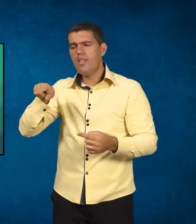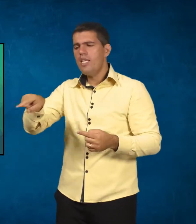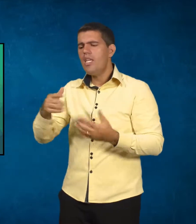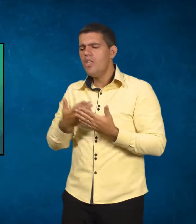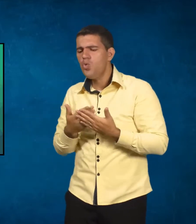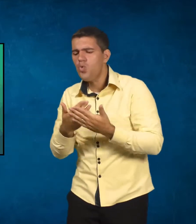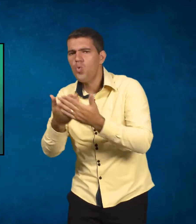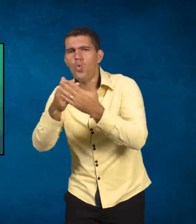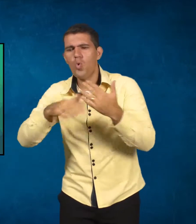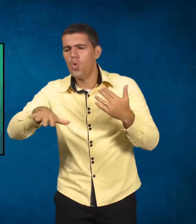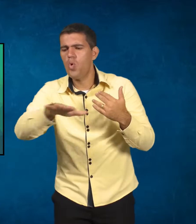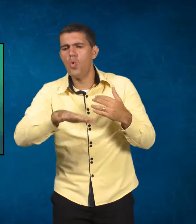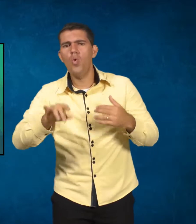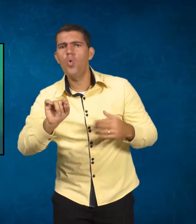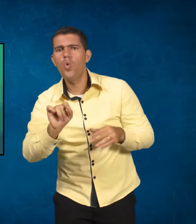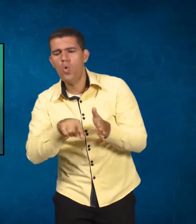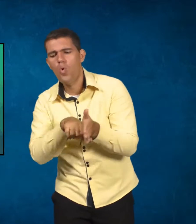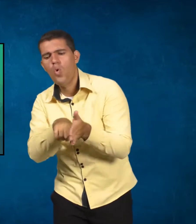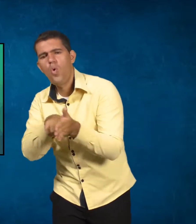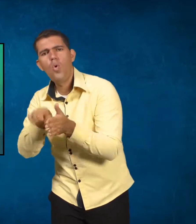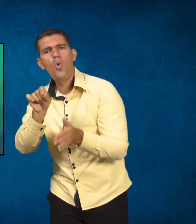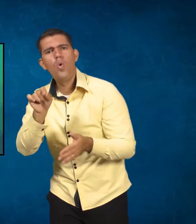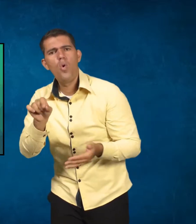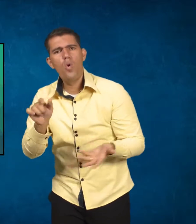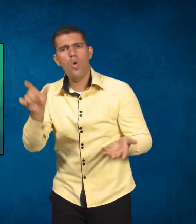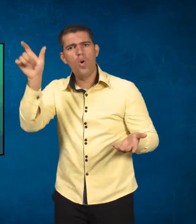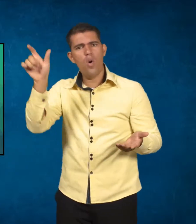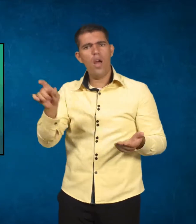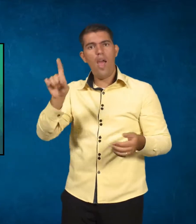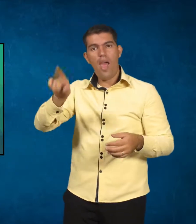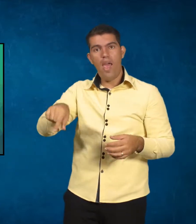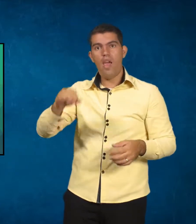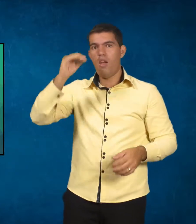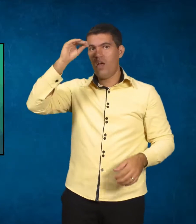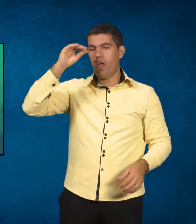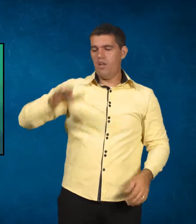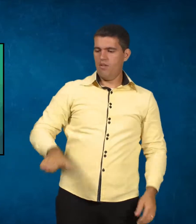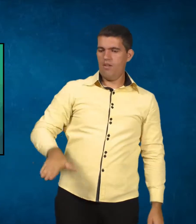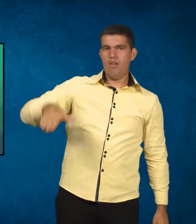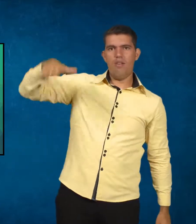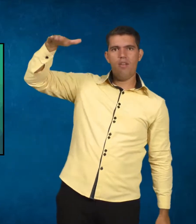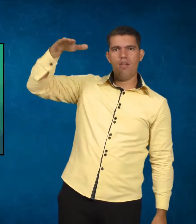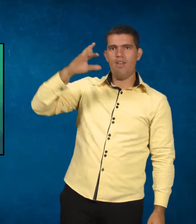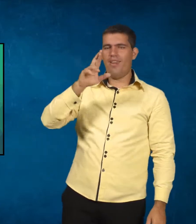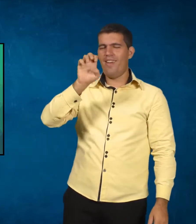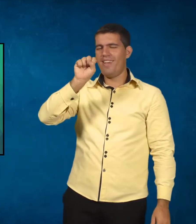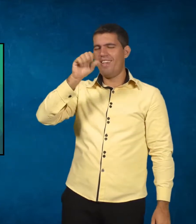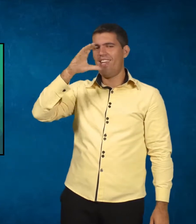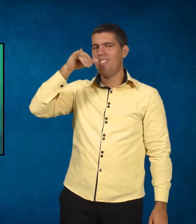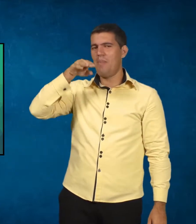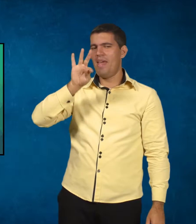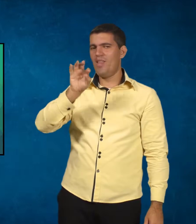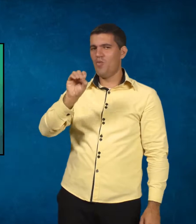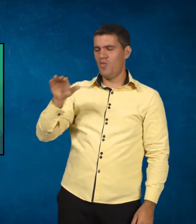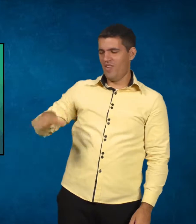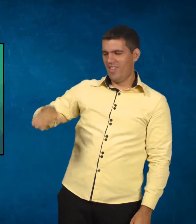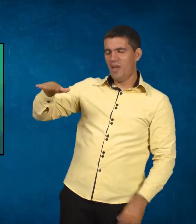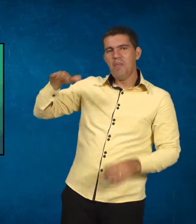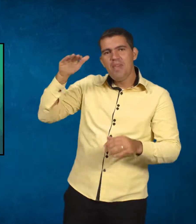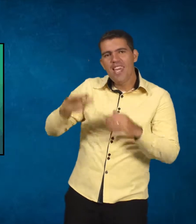ele pesquisava? O objeto de estudo dele foi o crescimento. Mas não é esse crescimento de estar baixinho crescer, porque o tempo inteiro a gente